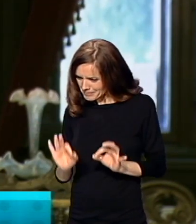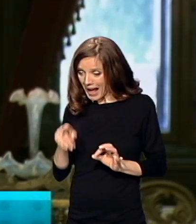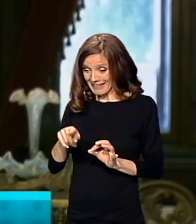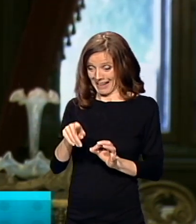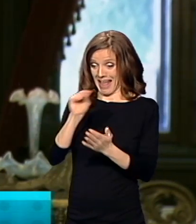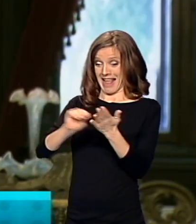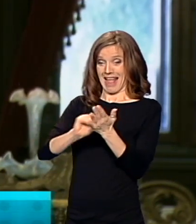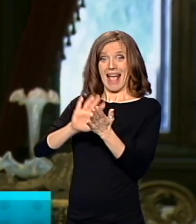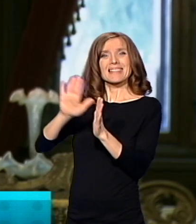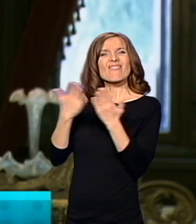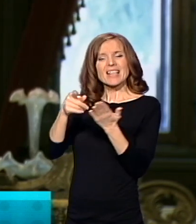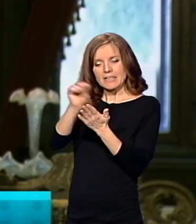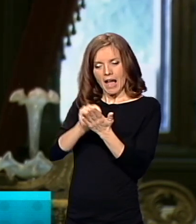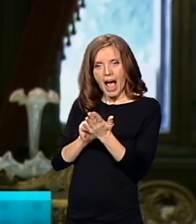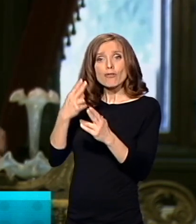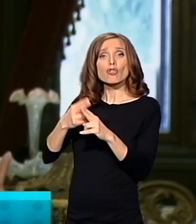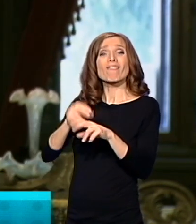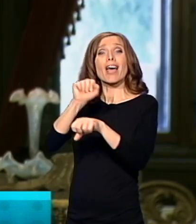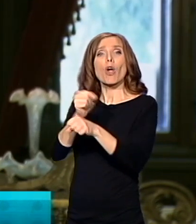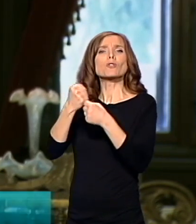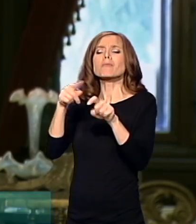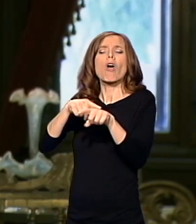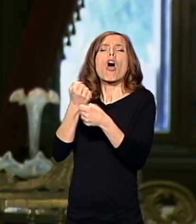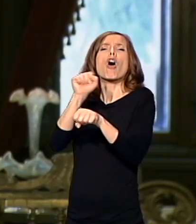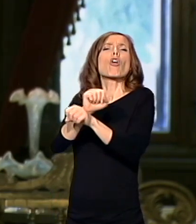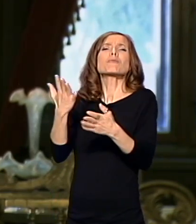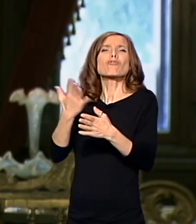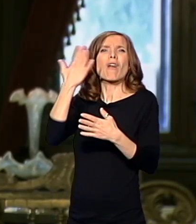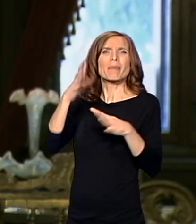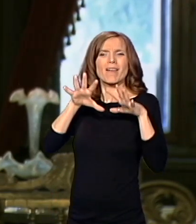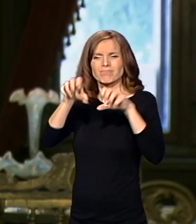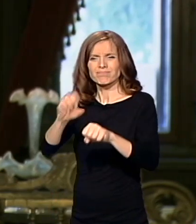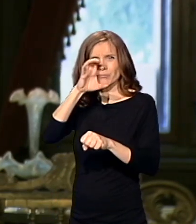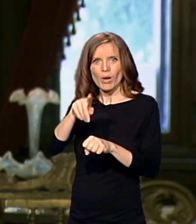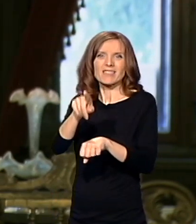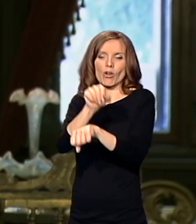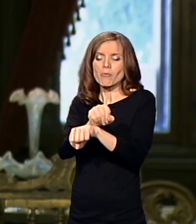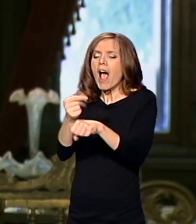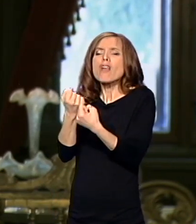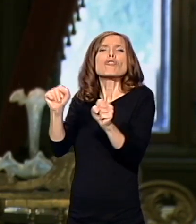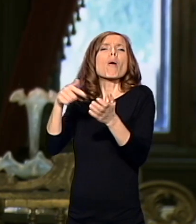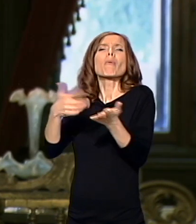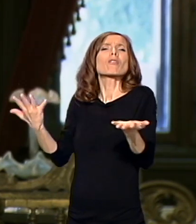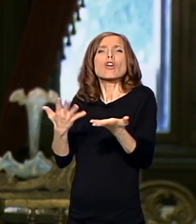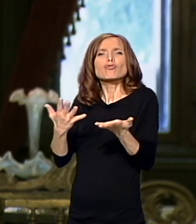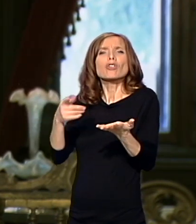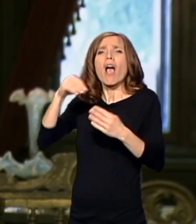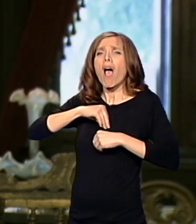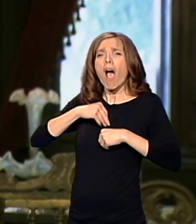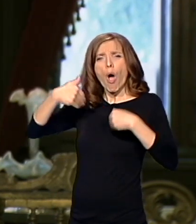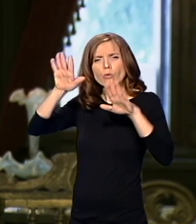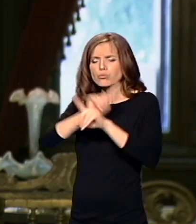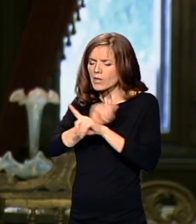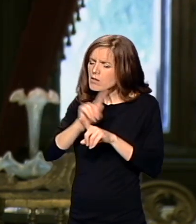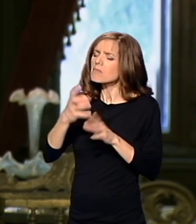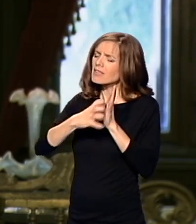simbolično značava ropstvo, okupaciju i sloboda nastajanje, negubljenje nade i vere u to